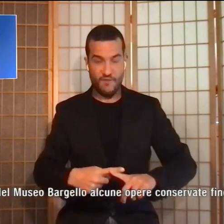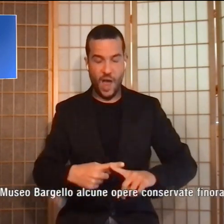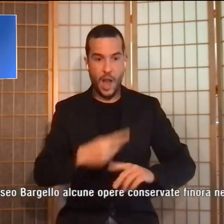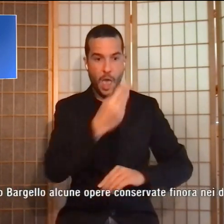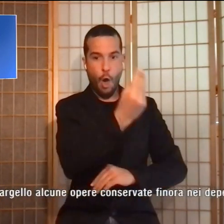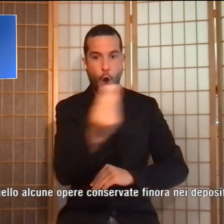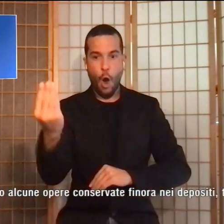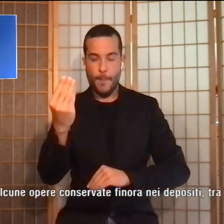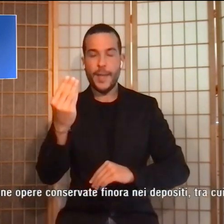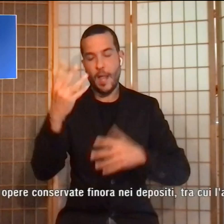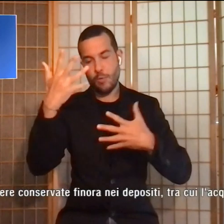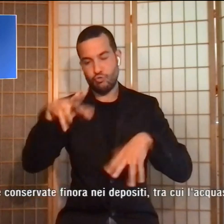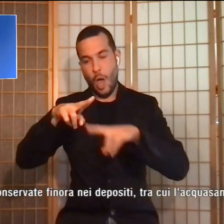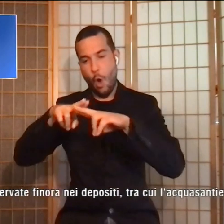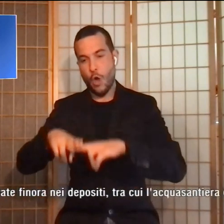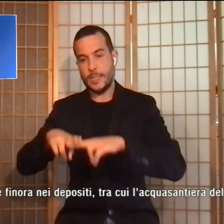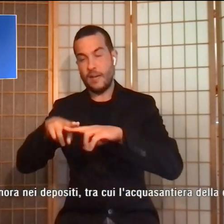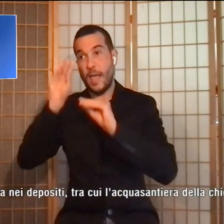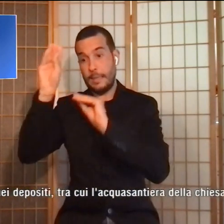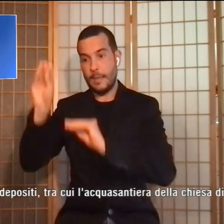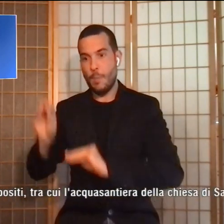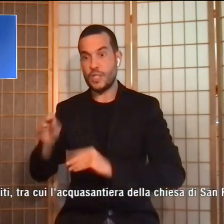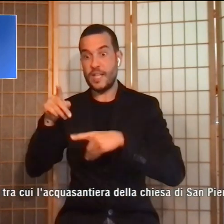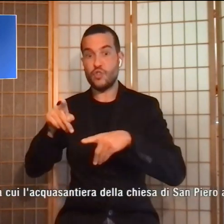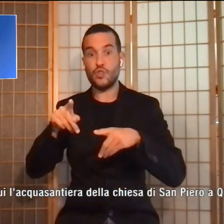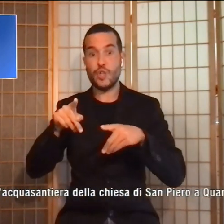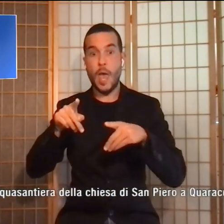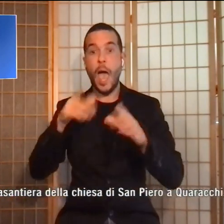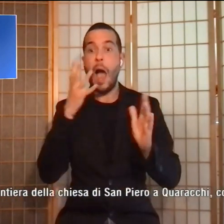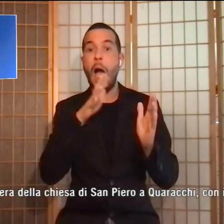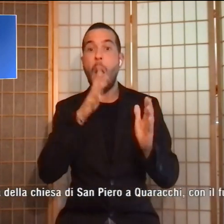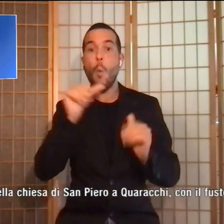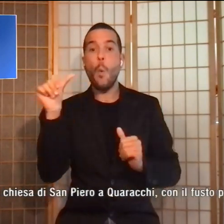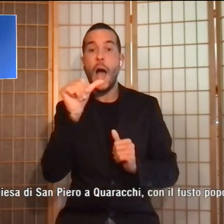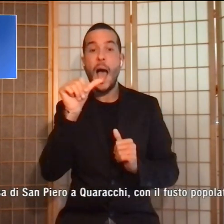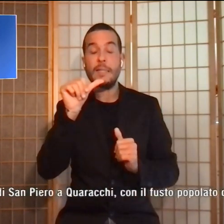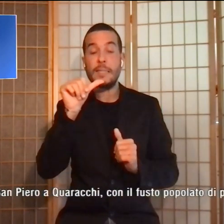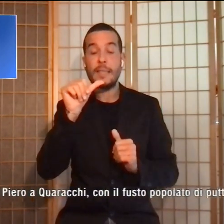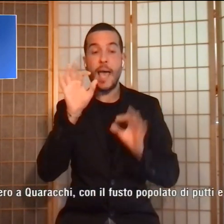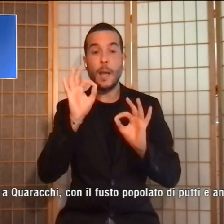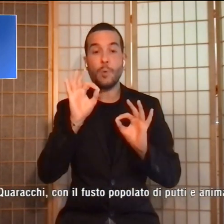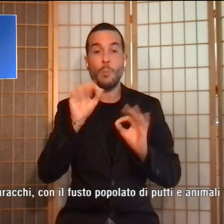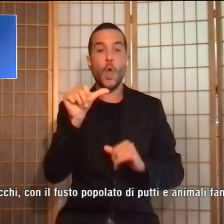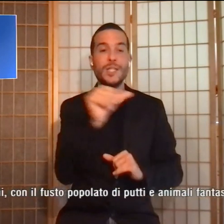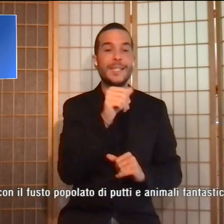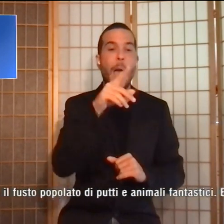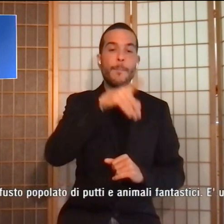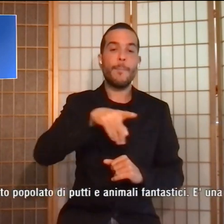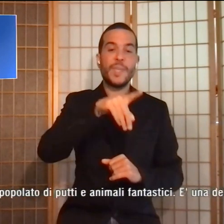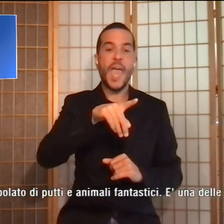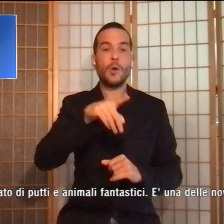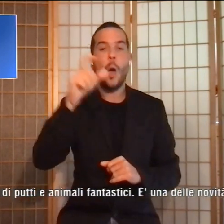depositi, tra cui l'acqua santiera della chiesa di San Piero Acquaracchi, con il fusto